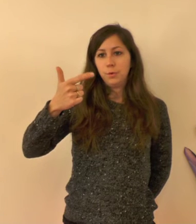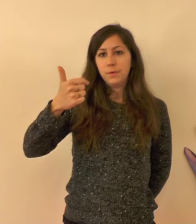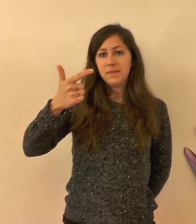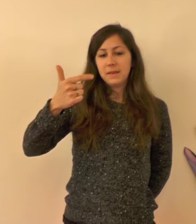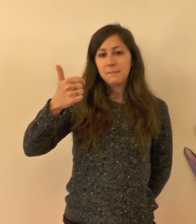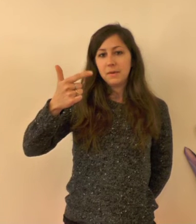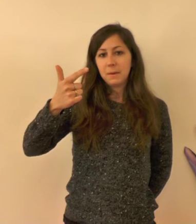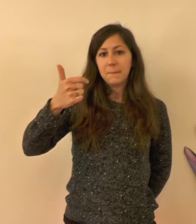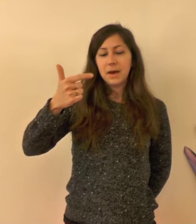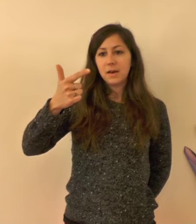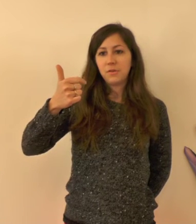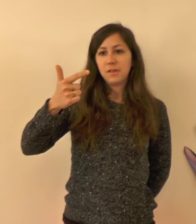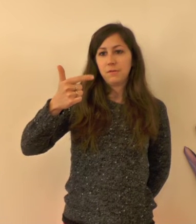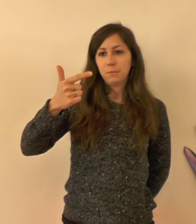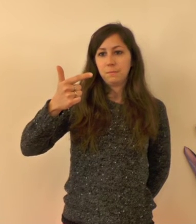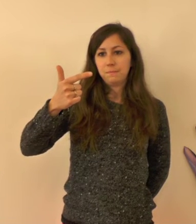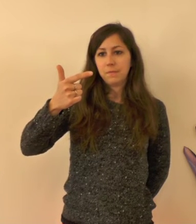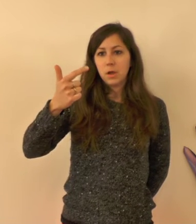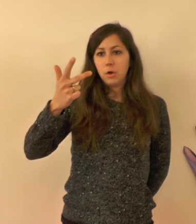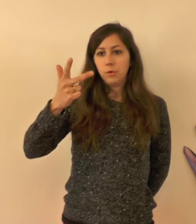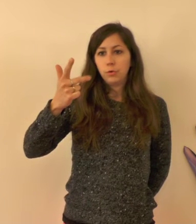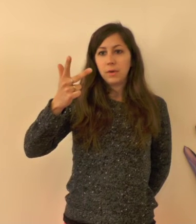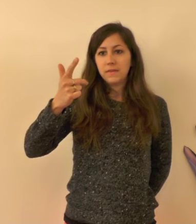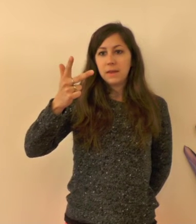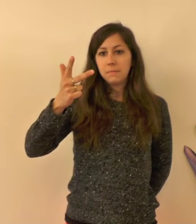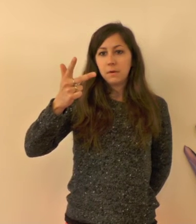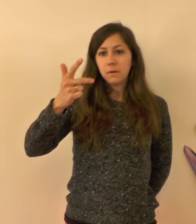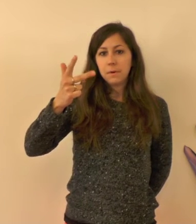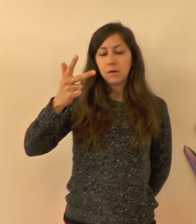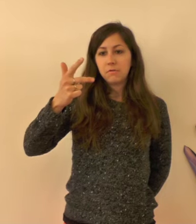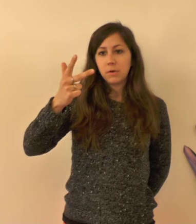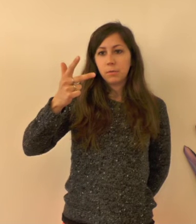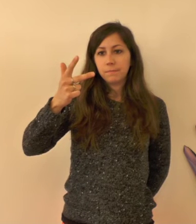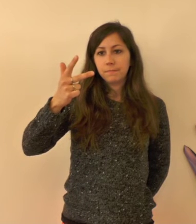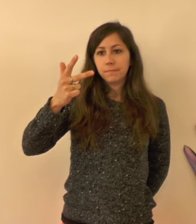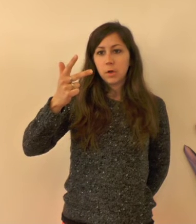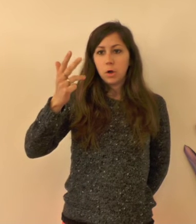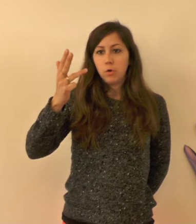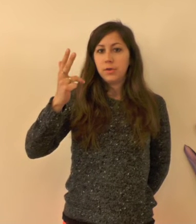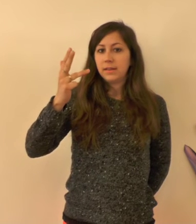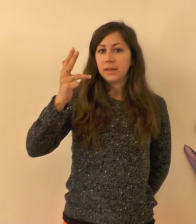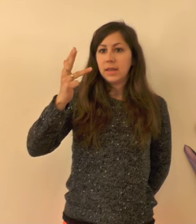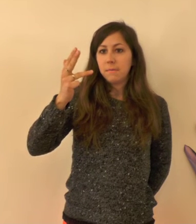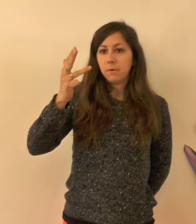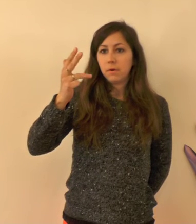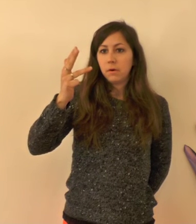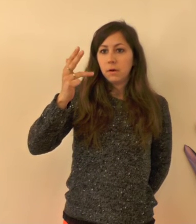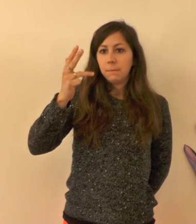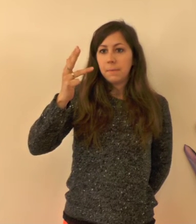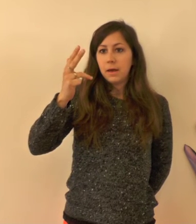deuxième part en avion. Le troisième part en vélo. Le quatrième part